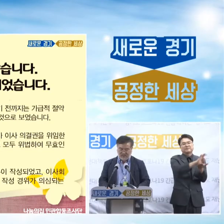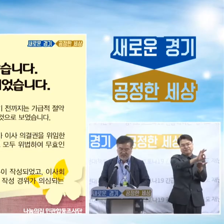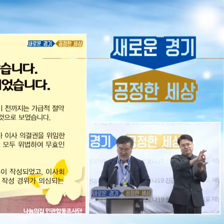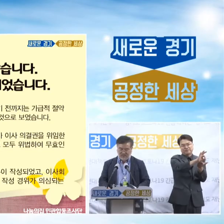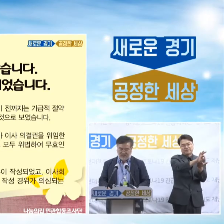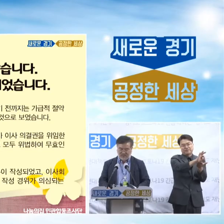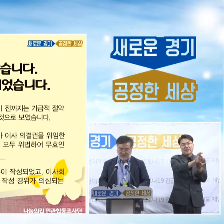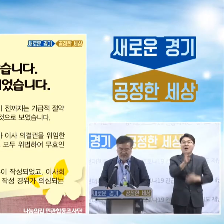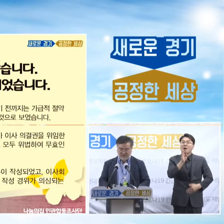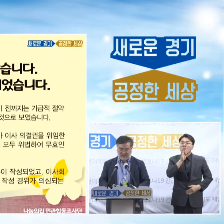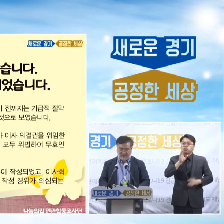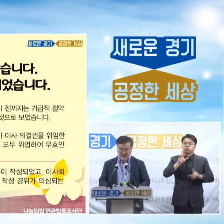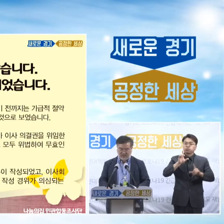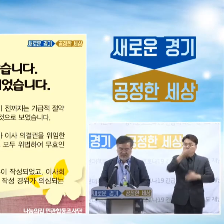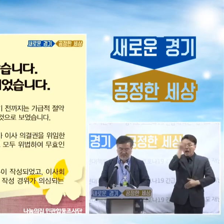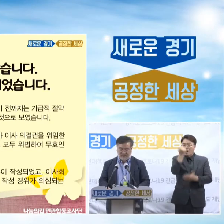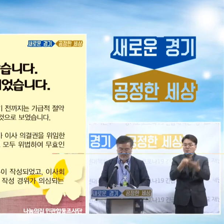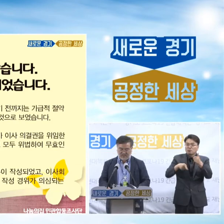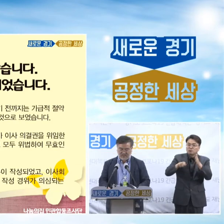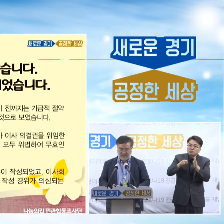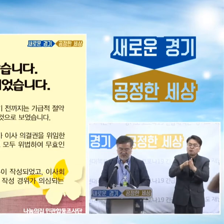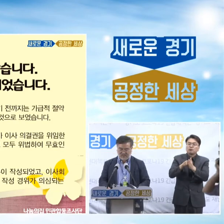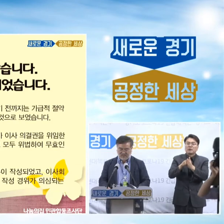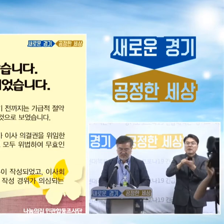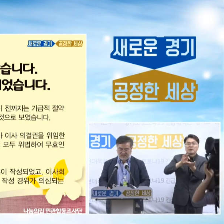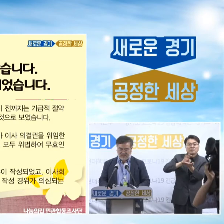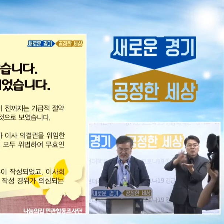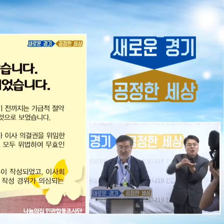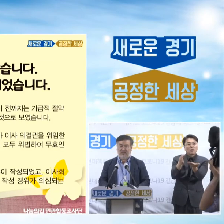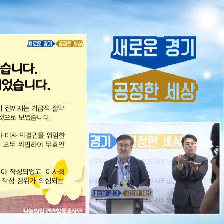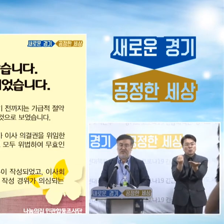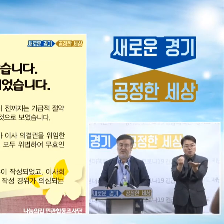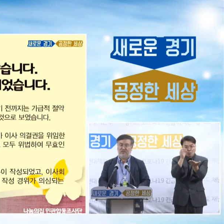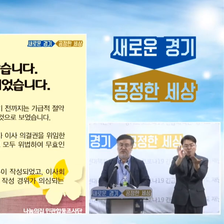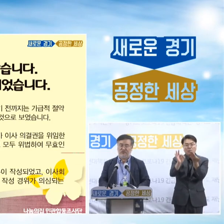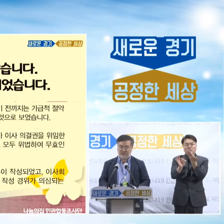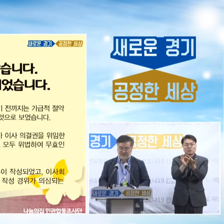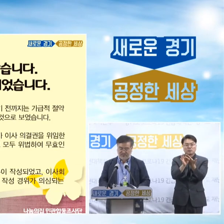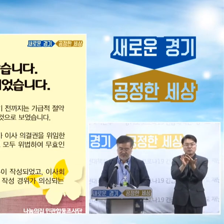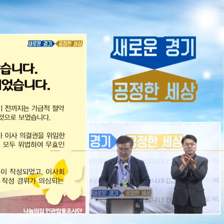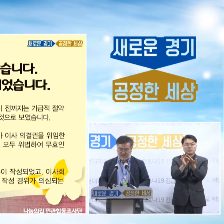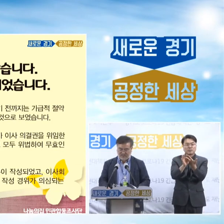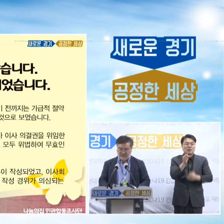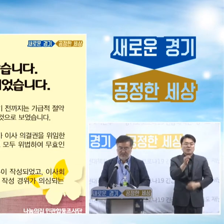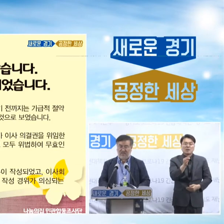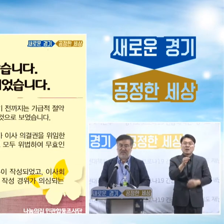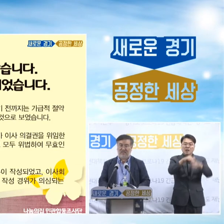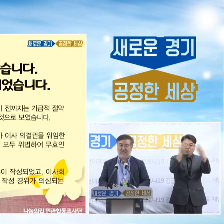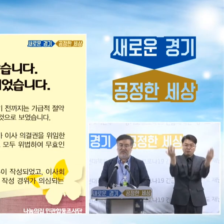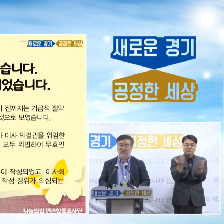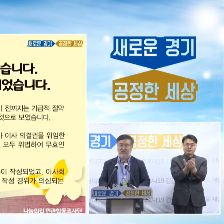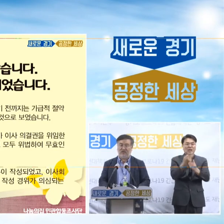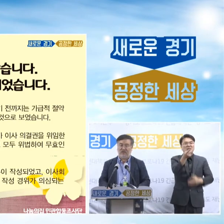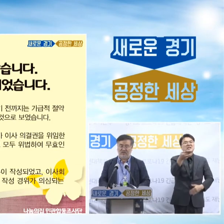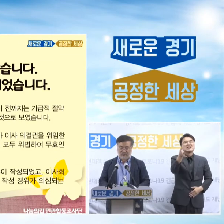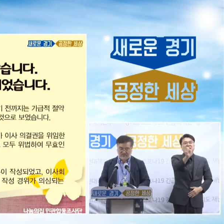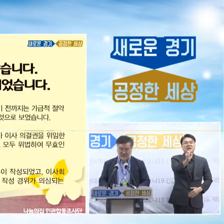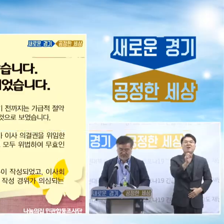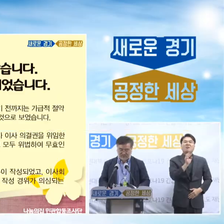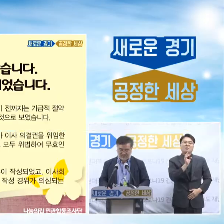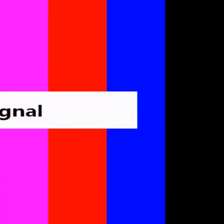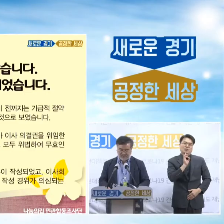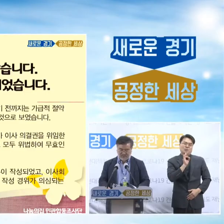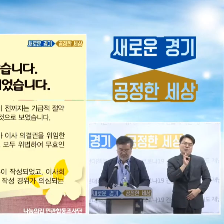그러나 실제 할머니들이 생활과 계신 나눔의집에 지출한 금액 시설 전출금입니다. 이것은 약 2억원에